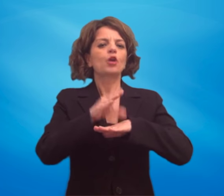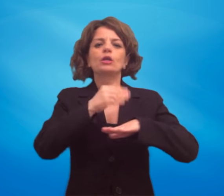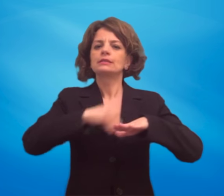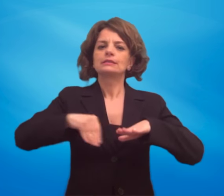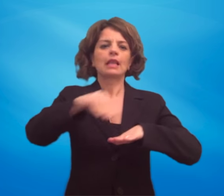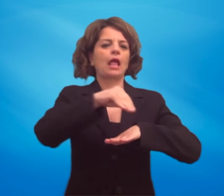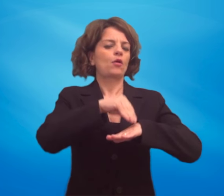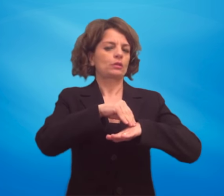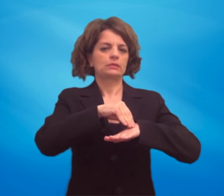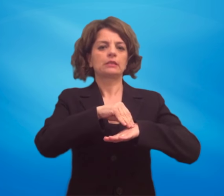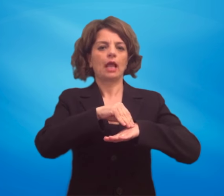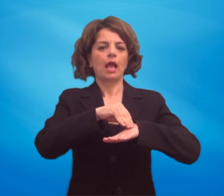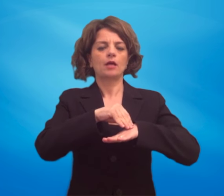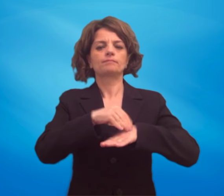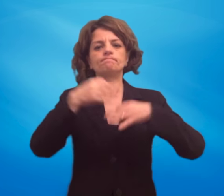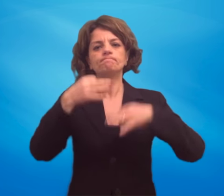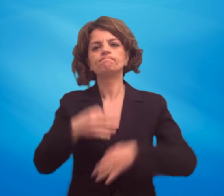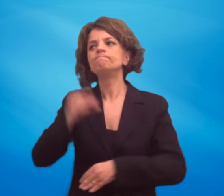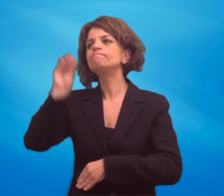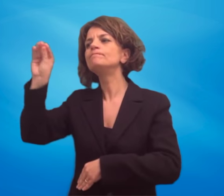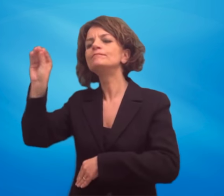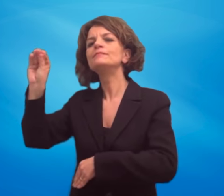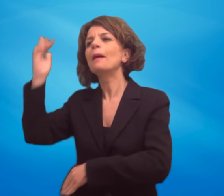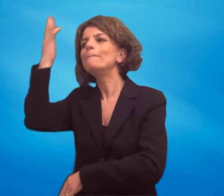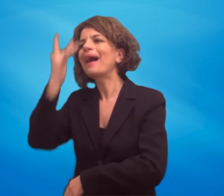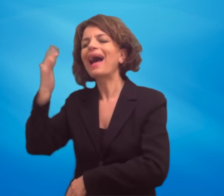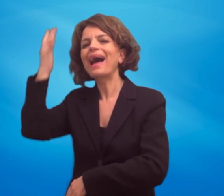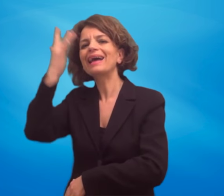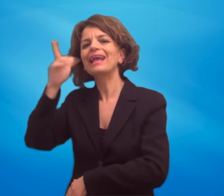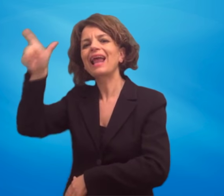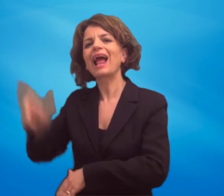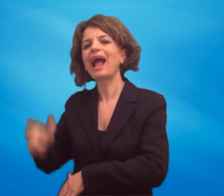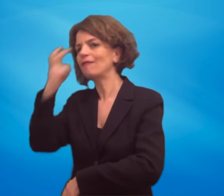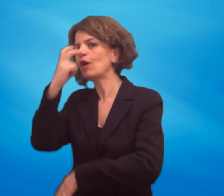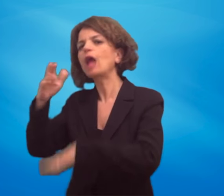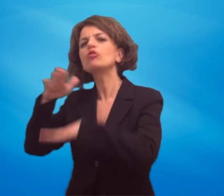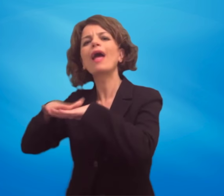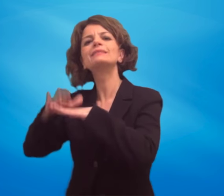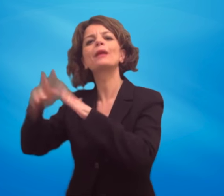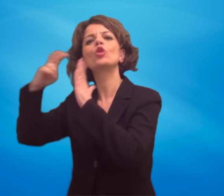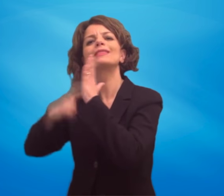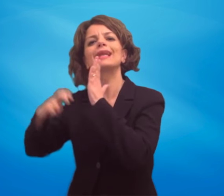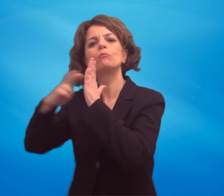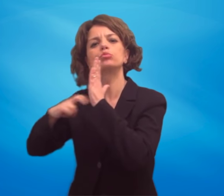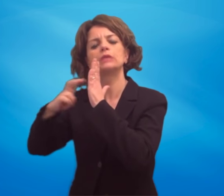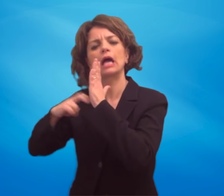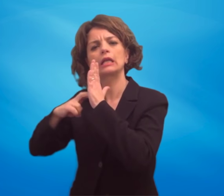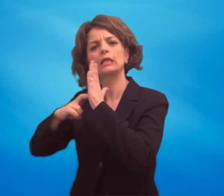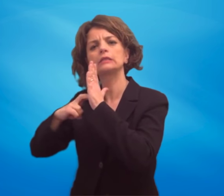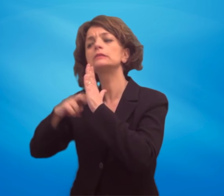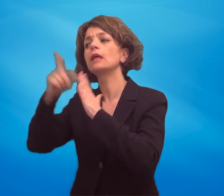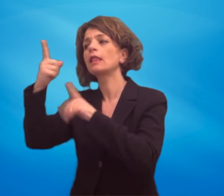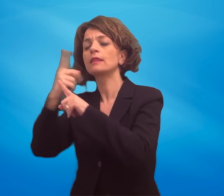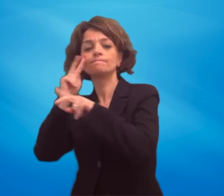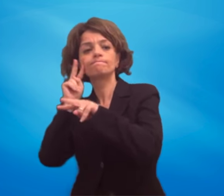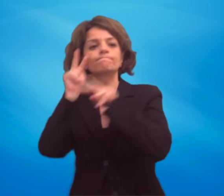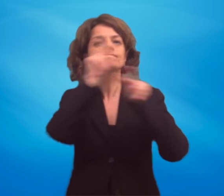chiesto un parere ad un avvocato esperto tributarista per verificare la situazione debitoria della sezione di